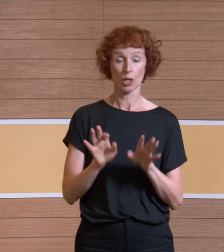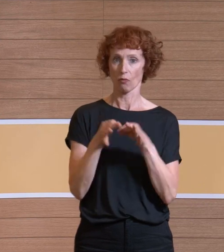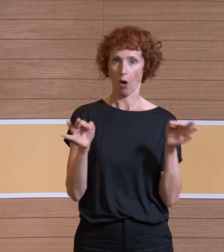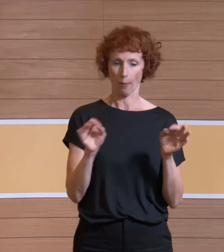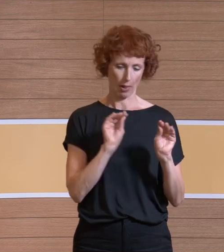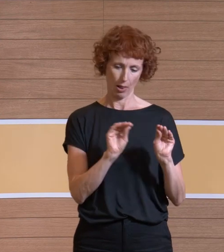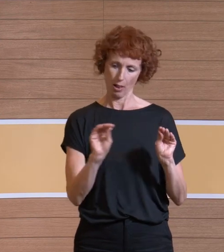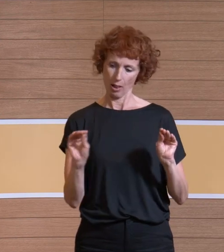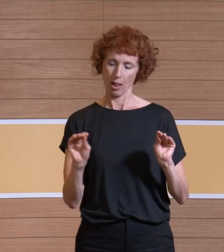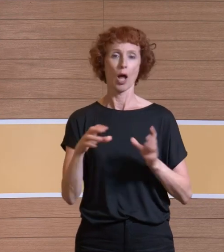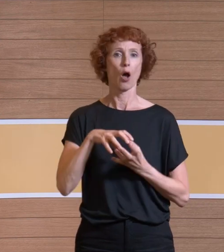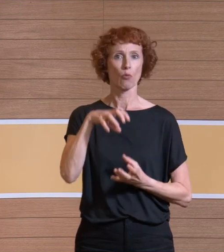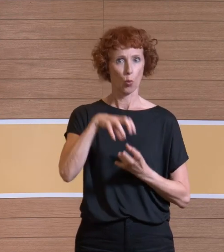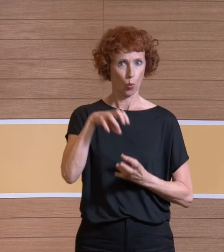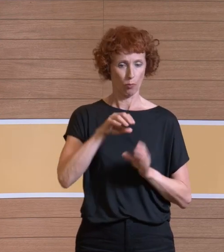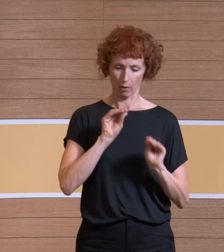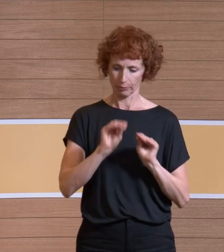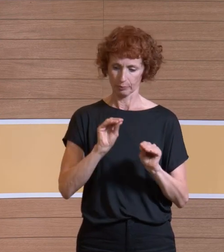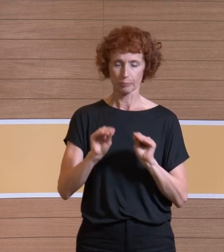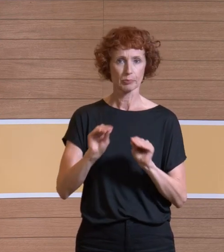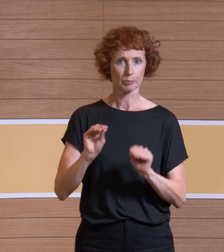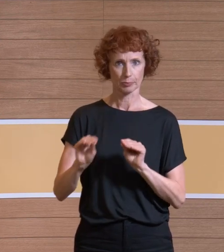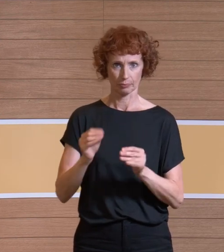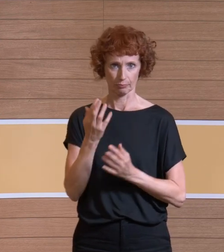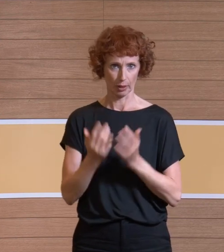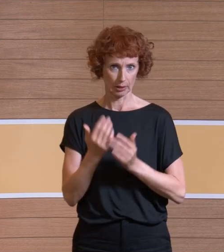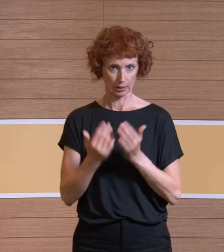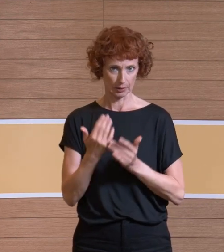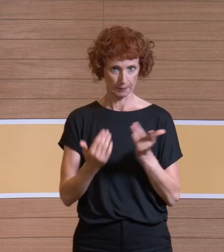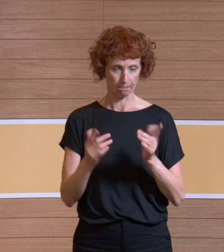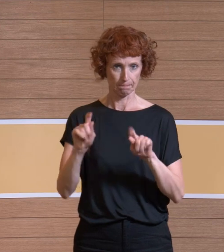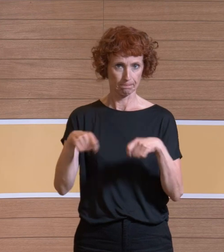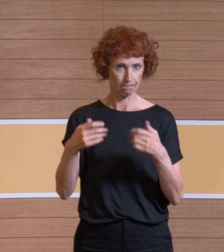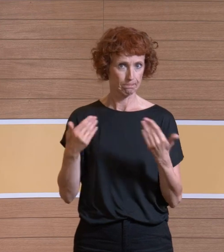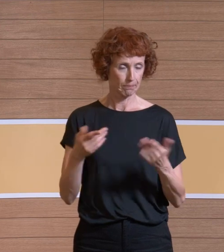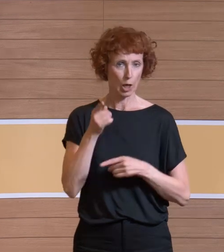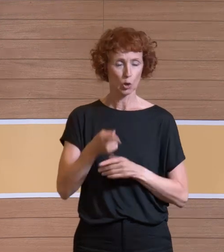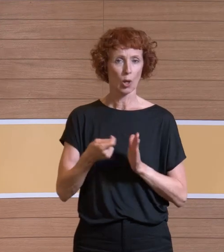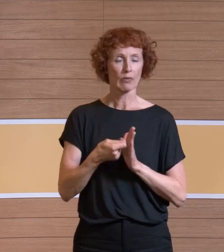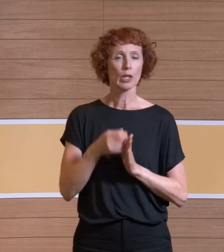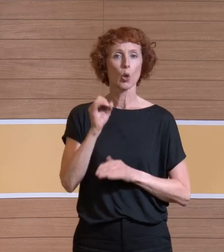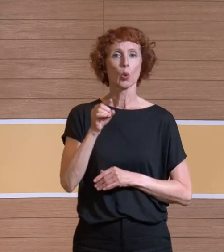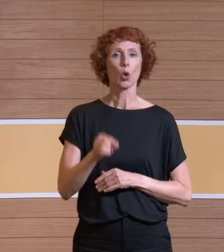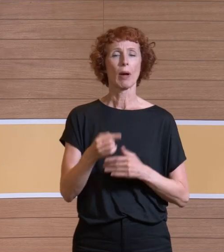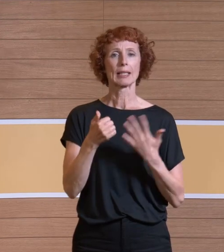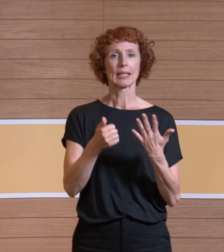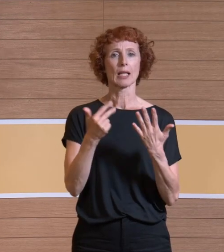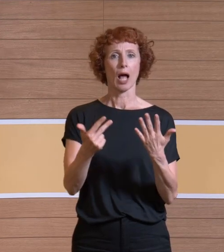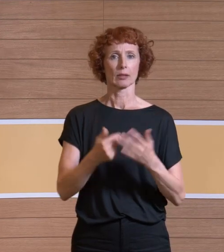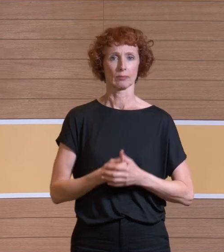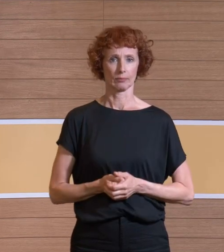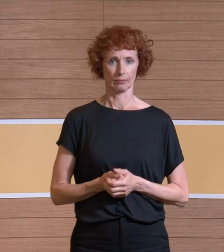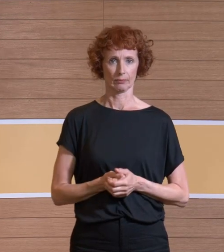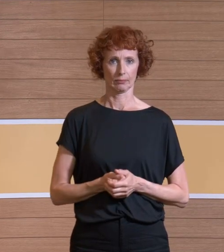das Volumen einsetzt aus den oben genannten Operationsräumen, rechnet sich ein Sollwert von 0,68. Also deutlich